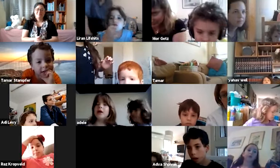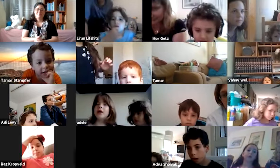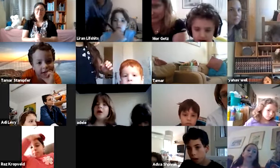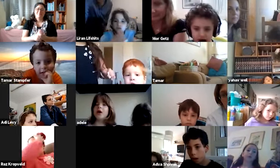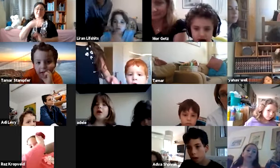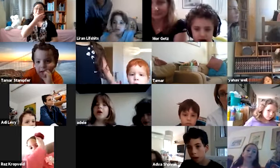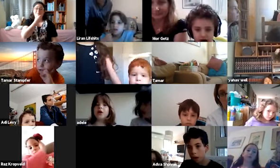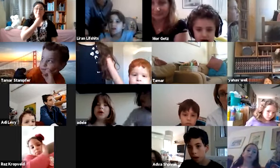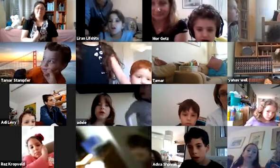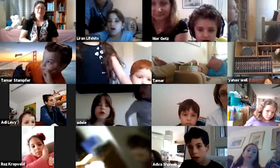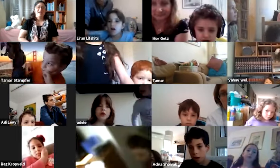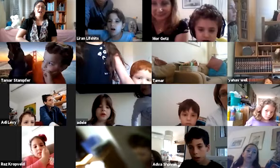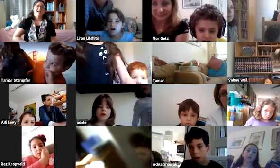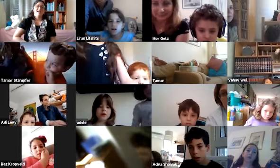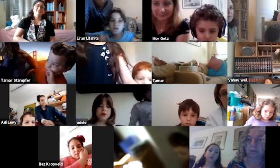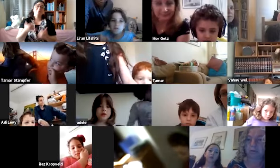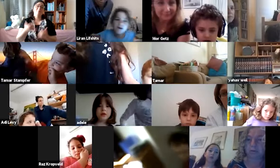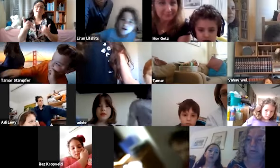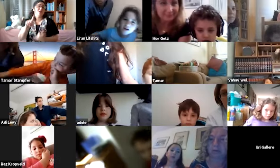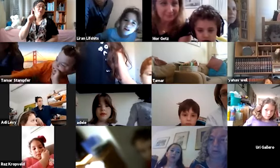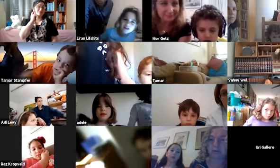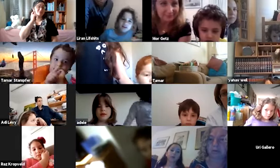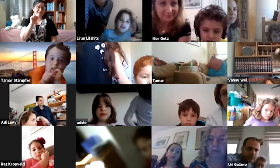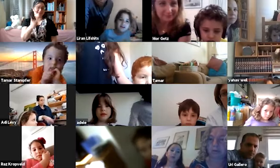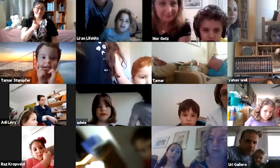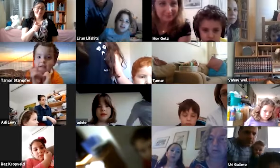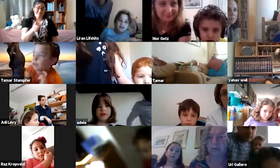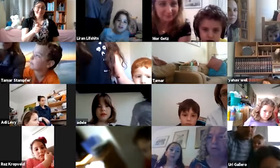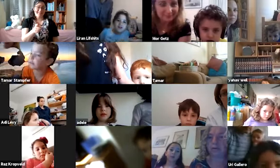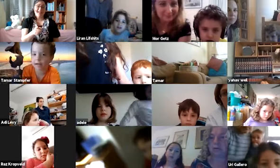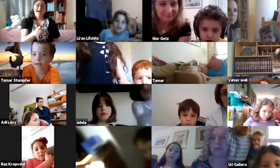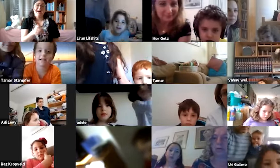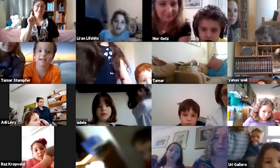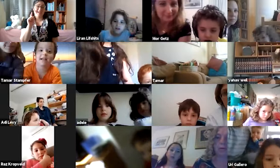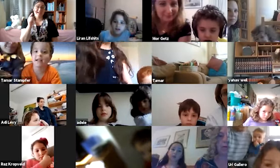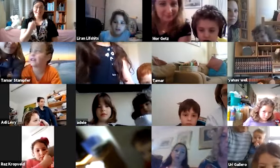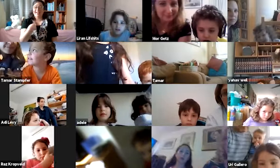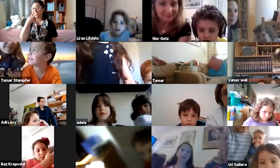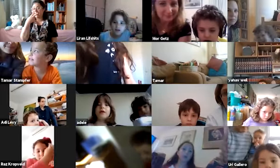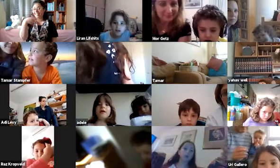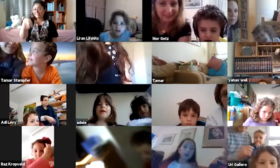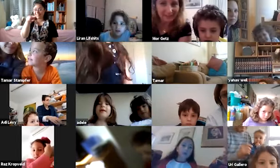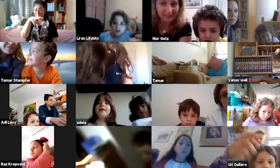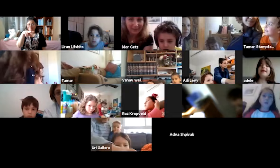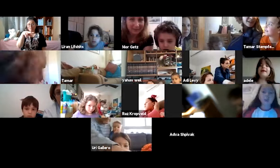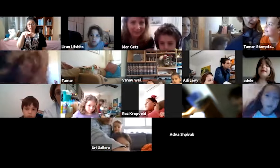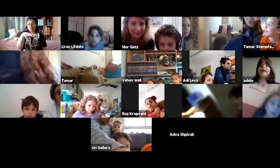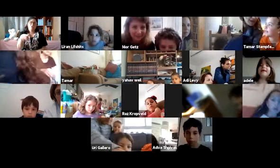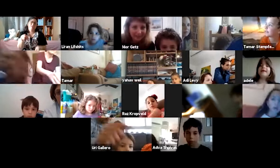יופי. אז היום אני לא אשמע אתכם. אבל אני אראה אתכם שזה